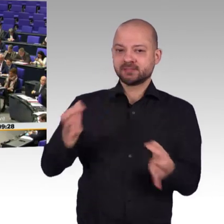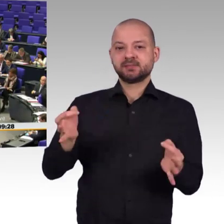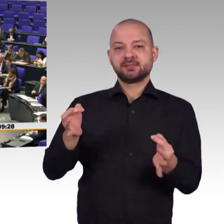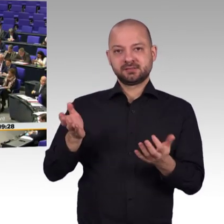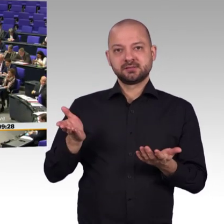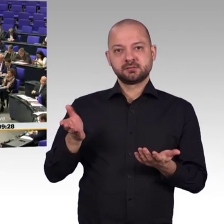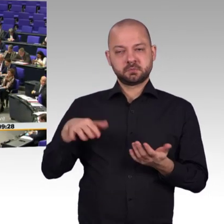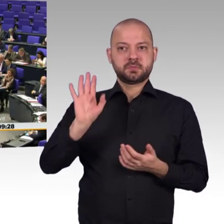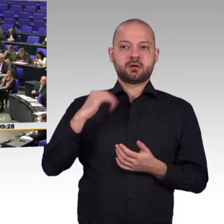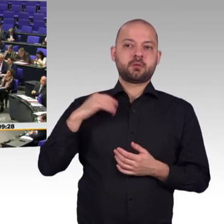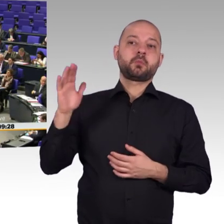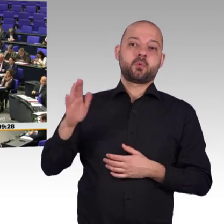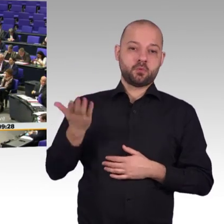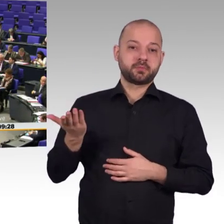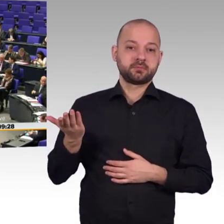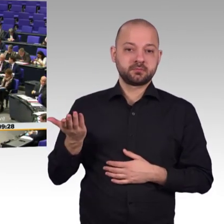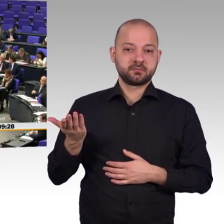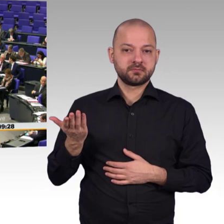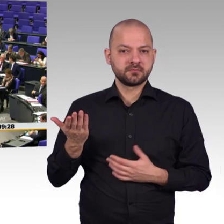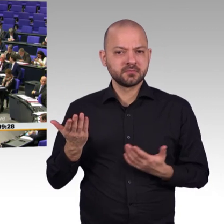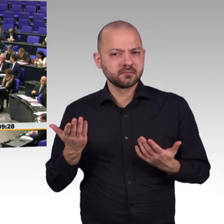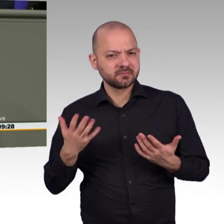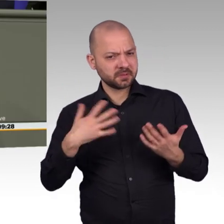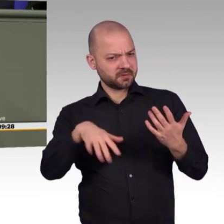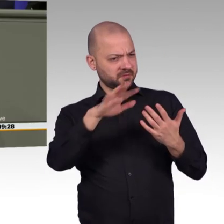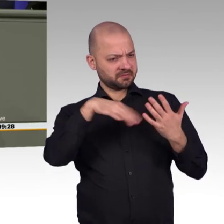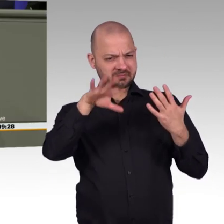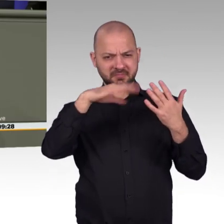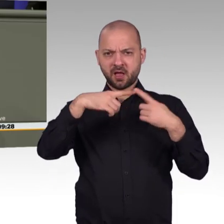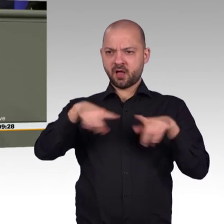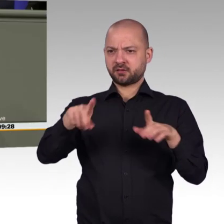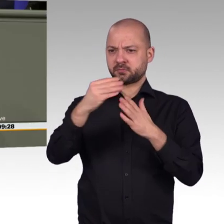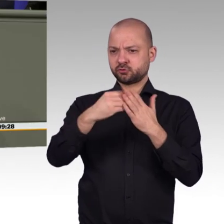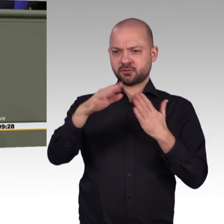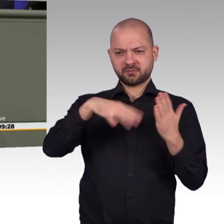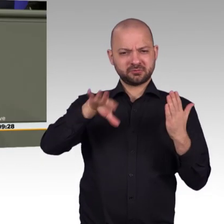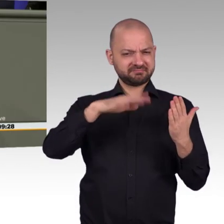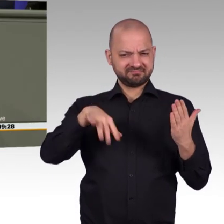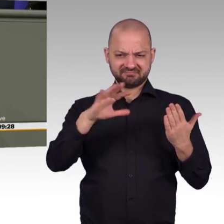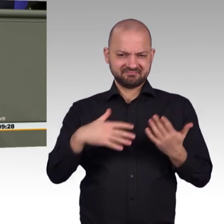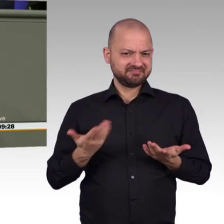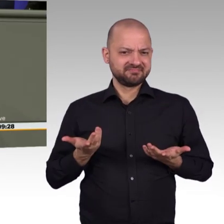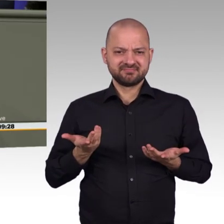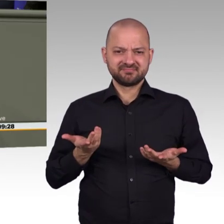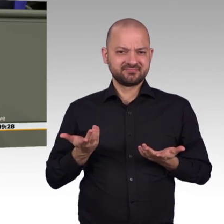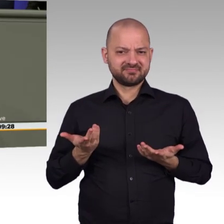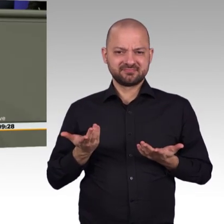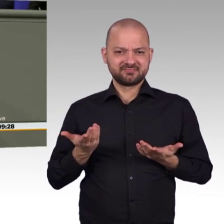Minister Spahn scheint nur auf Fakten Wert zu legen, wenn er Frauen bevormunden kann. Bei seiner sinnlosen Studie zu seelischen Folgen von